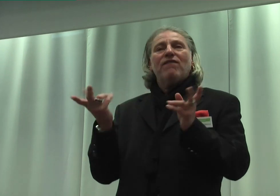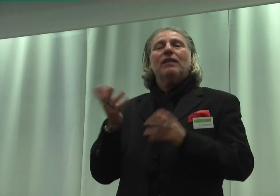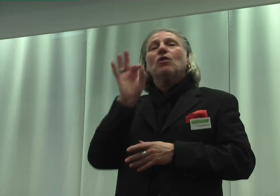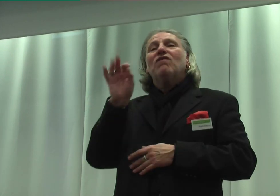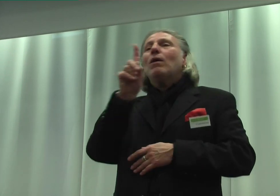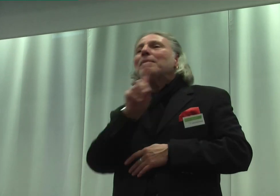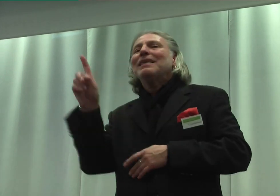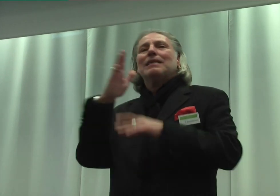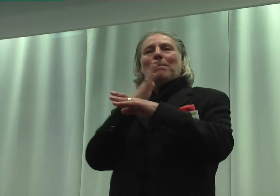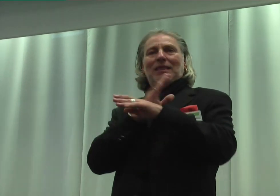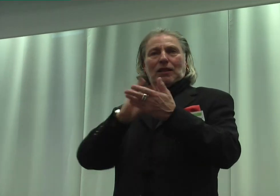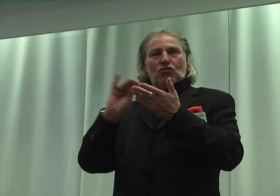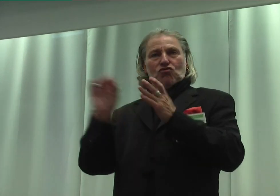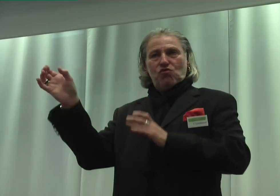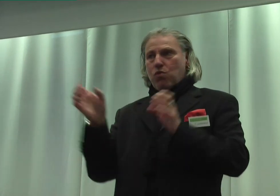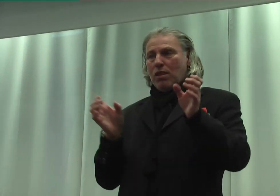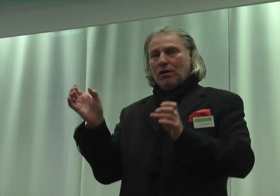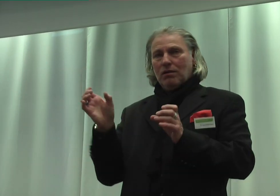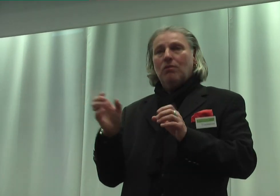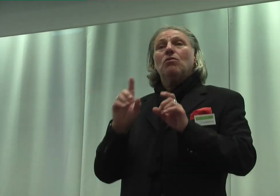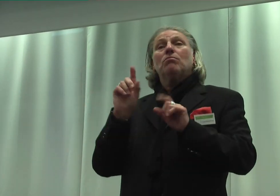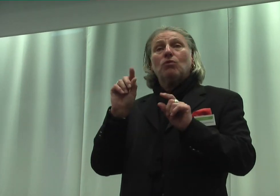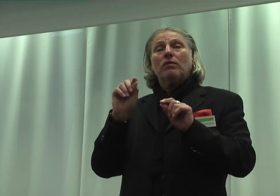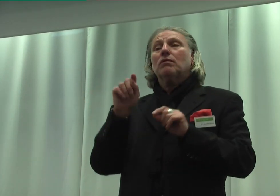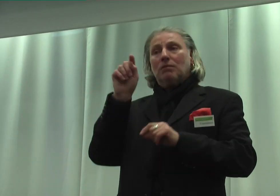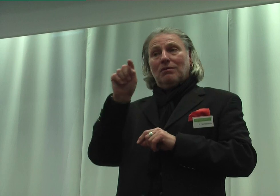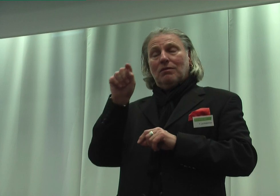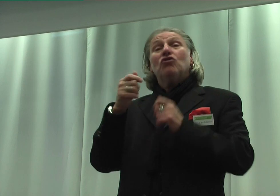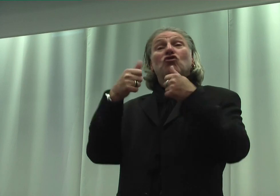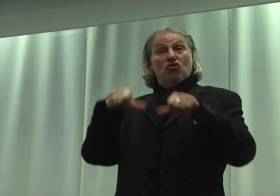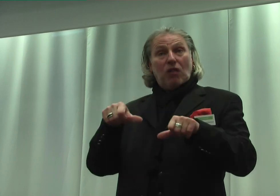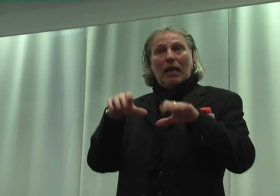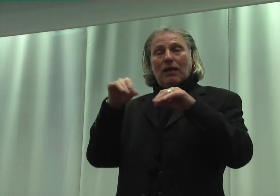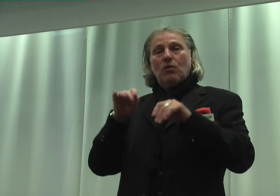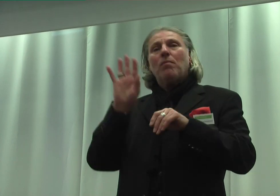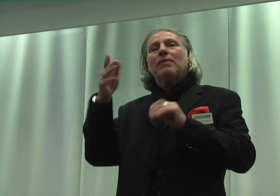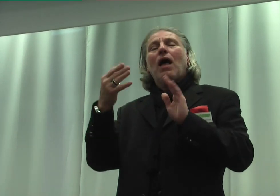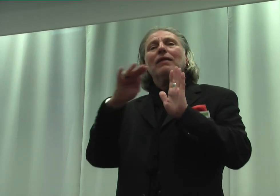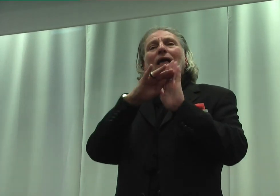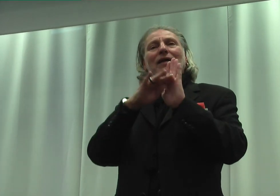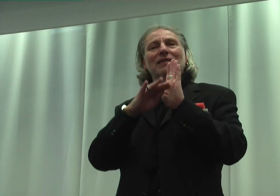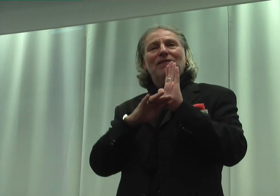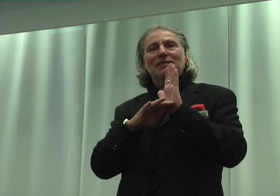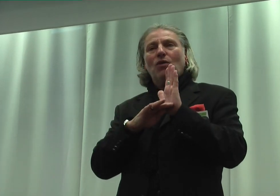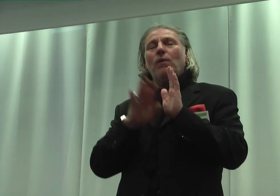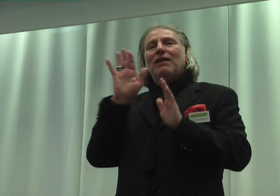behinderte Schüler, dann müsste man sagen, streng genommen nach der Definition von Inklusion,